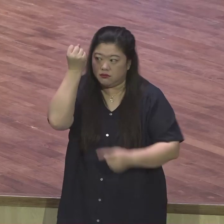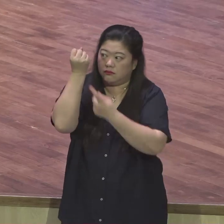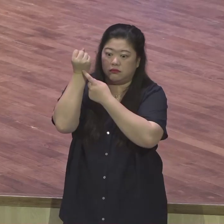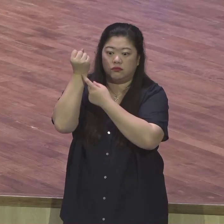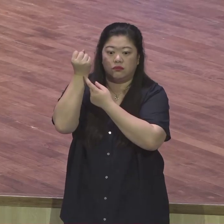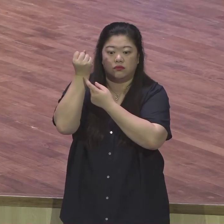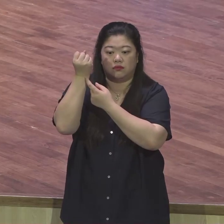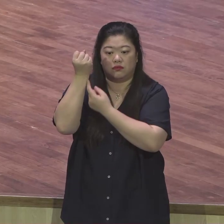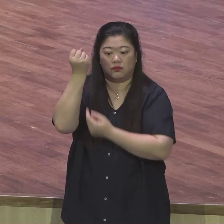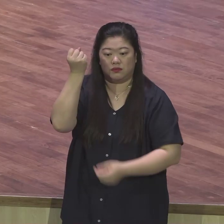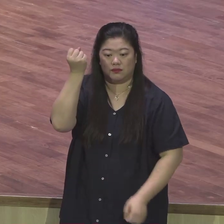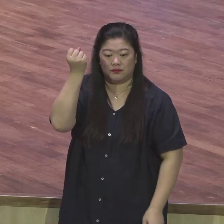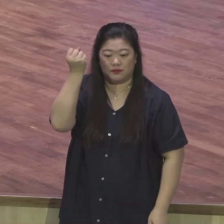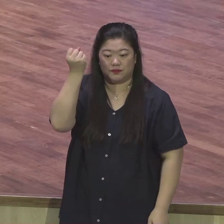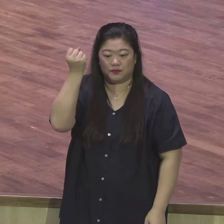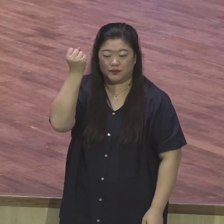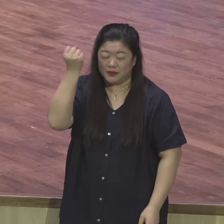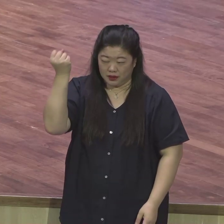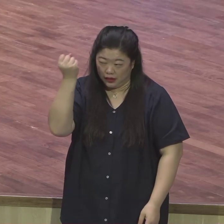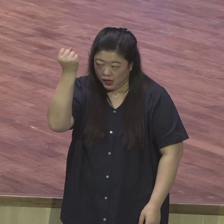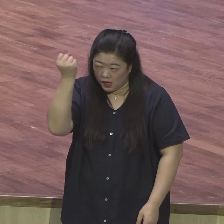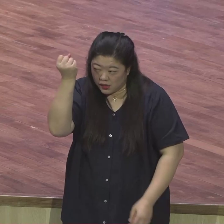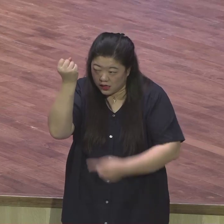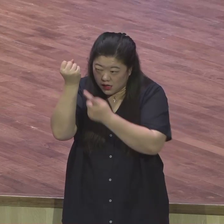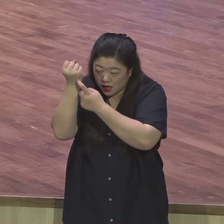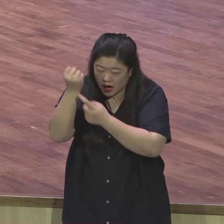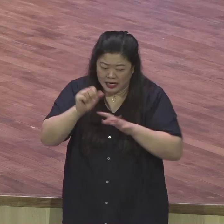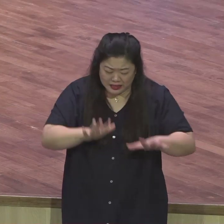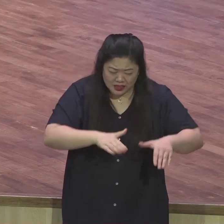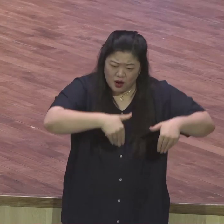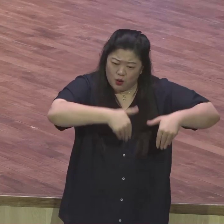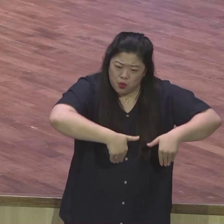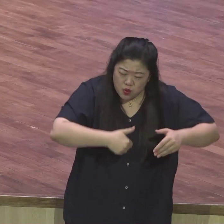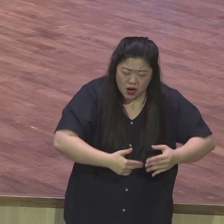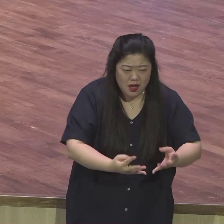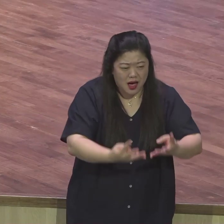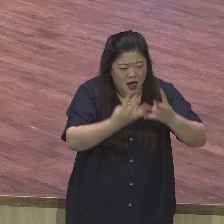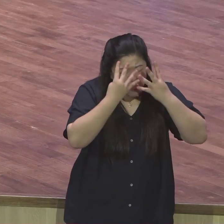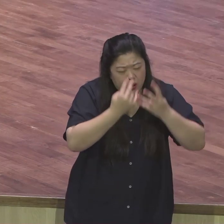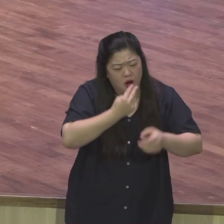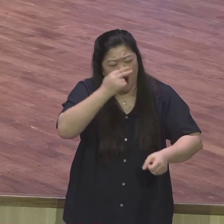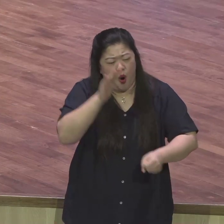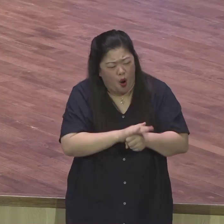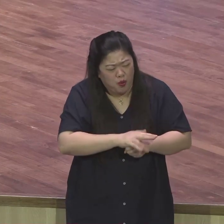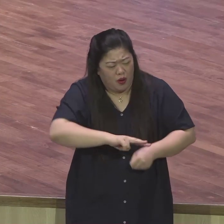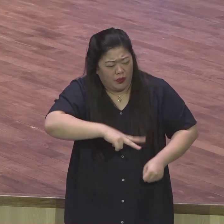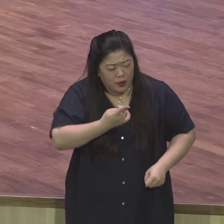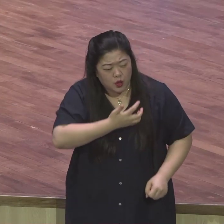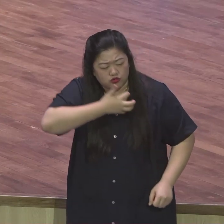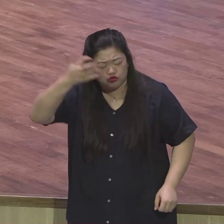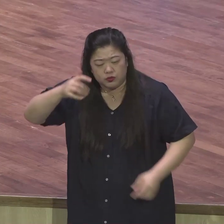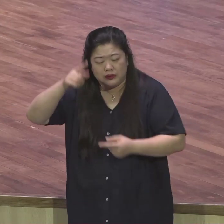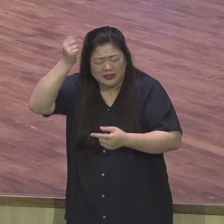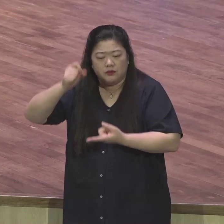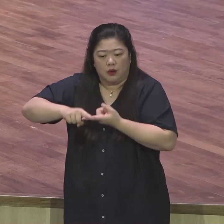은약을 그 어려운 중에도 노예생활 할 때도 감옥생활 할 때도 전혀 놓치지 않아요. 의심한 적이 없어요.